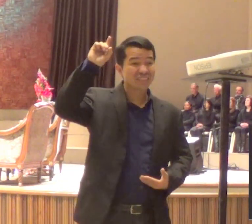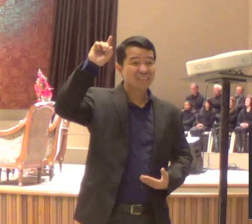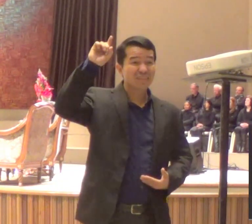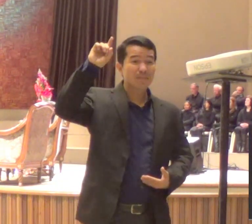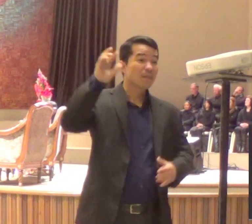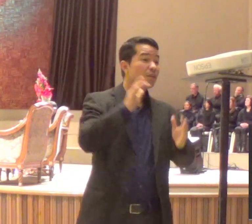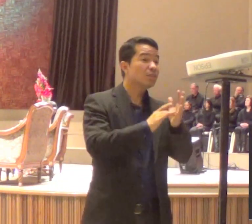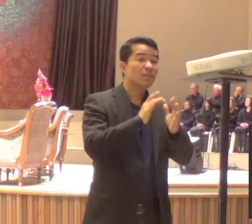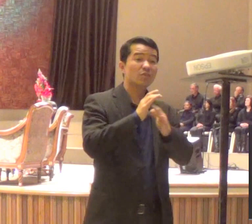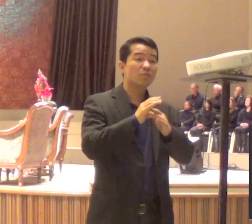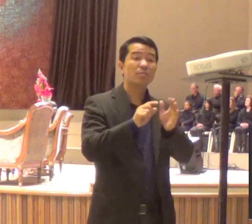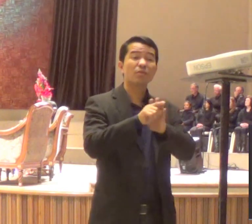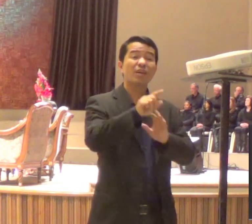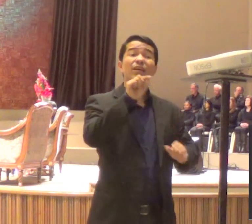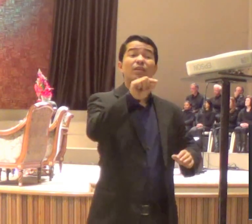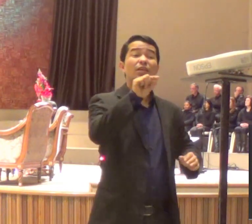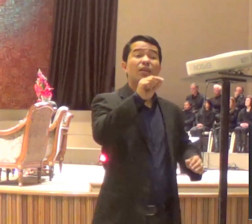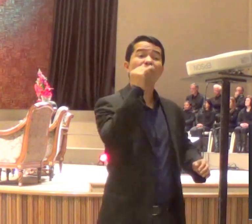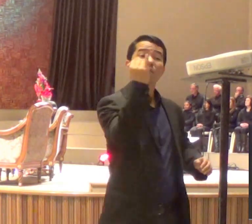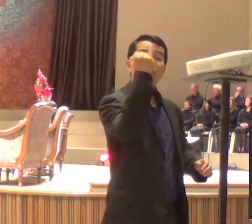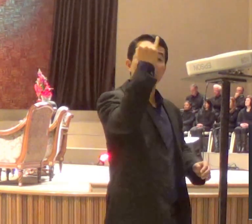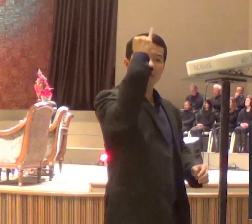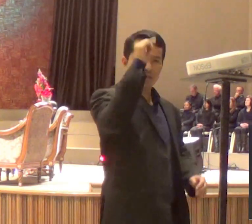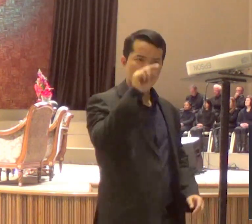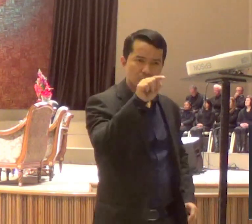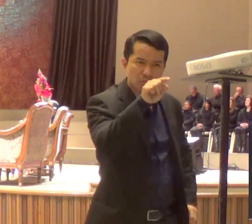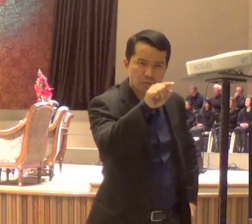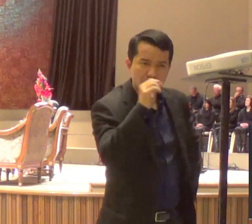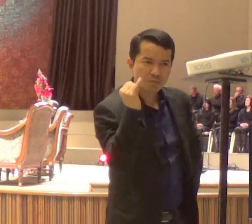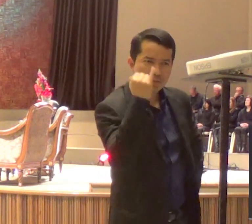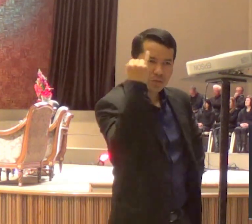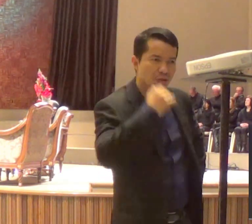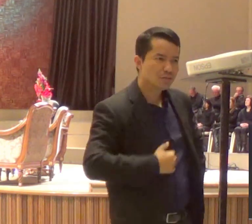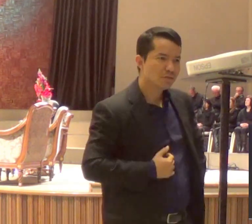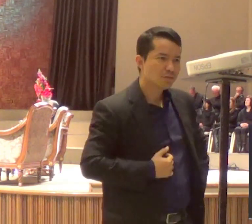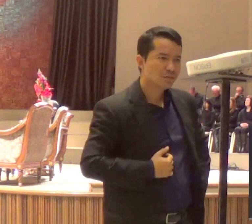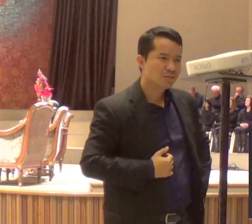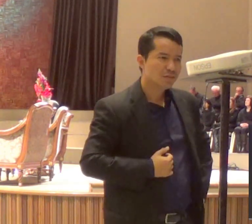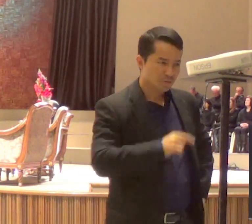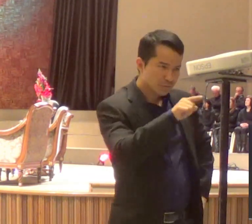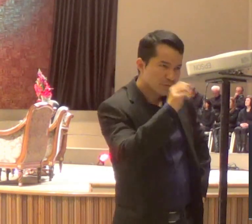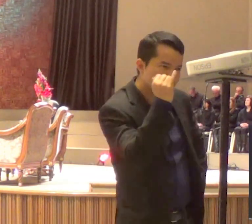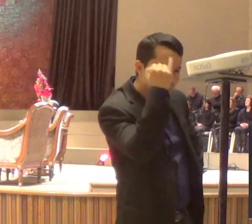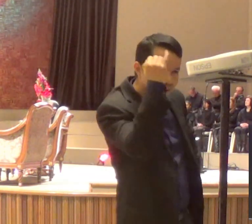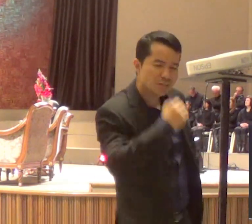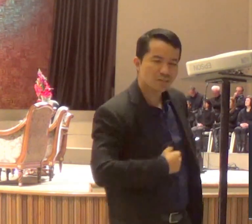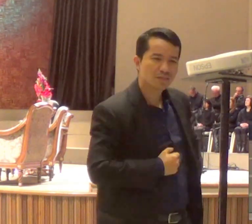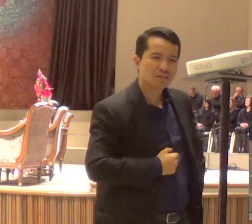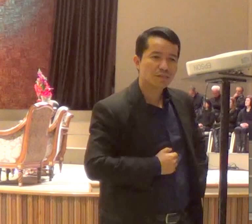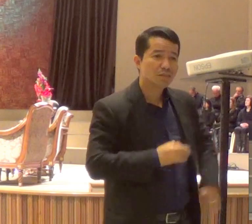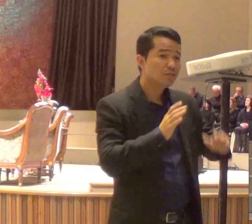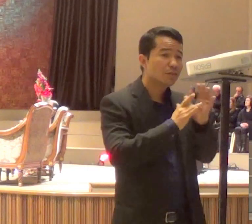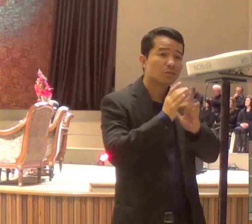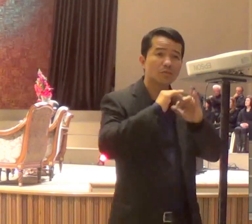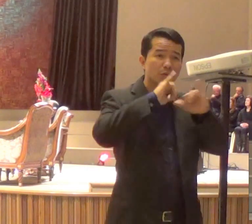mas eu cheguei aqui, como servo, e aí Jesus vai